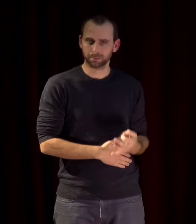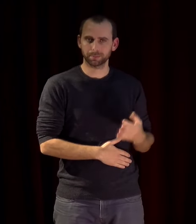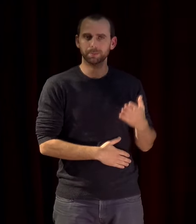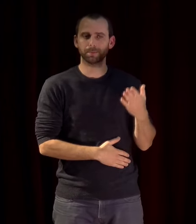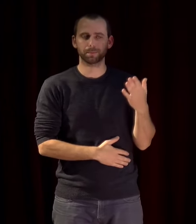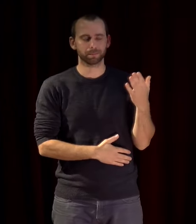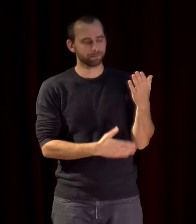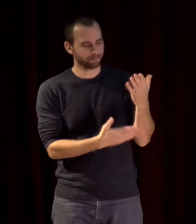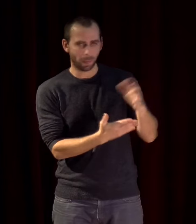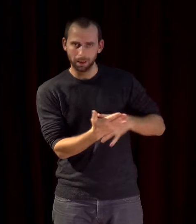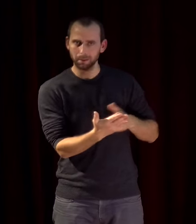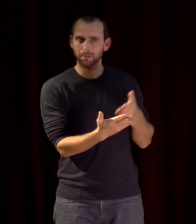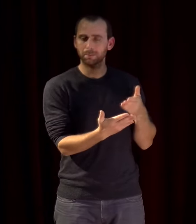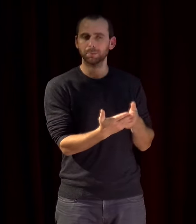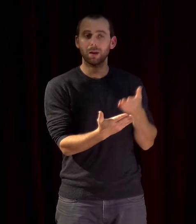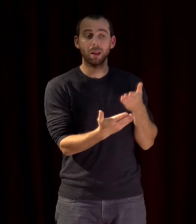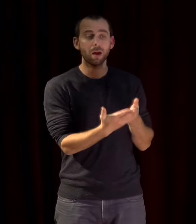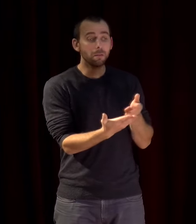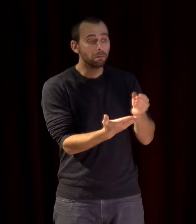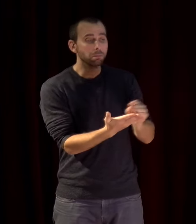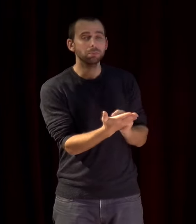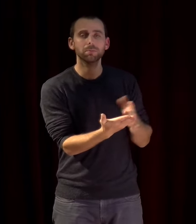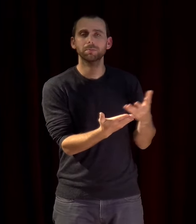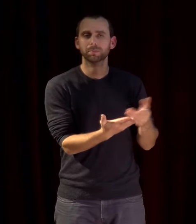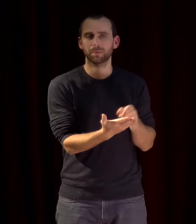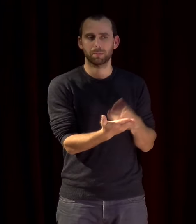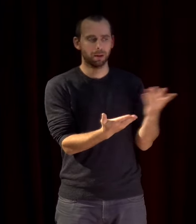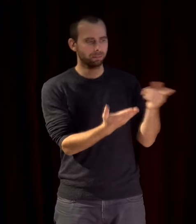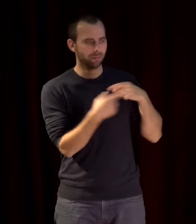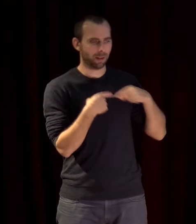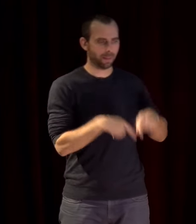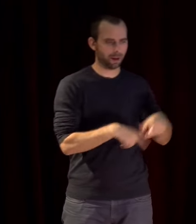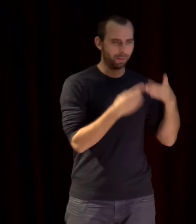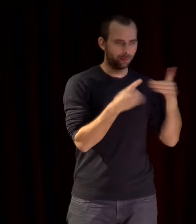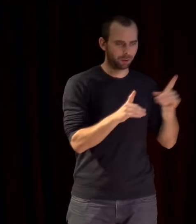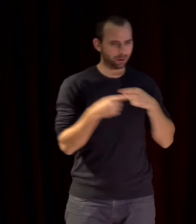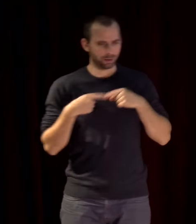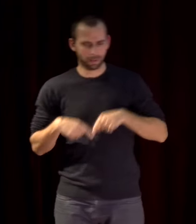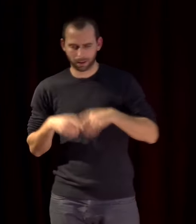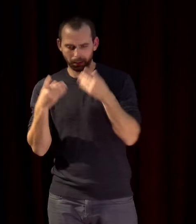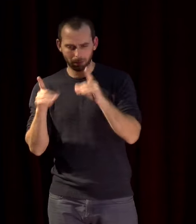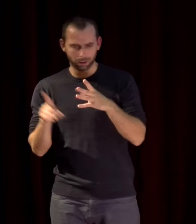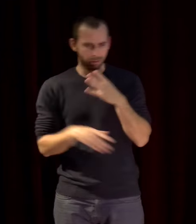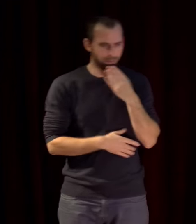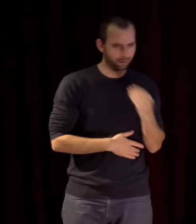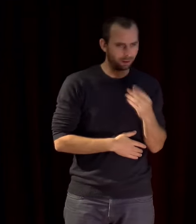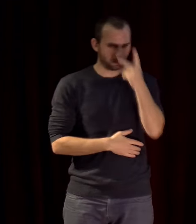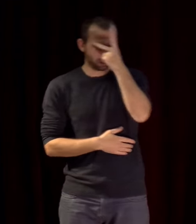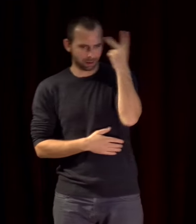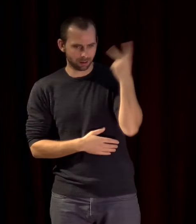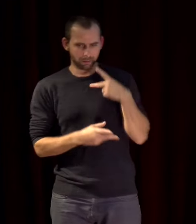dans laquelle il imaginait la possibilité d'avoir deux états démocratiques Israël et Palestine vivant côte à côte